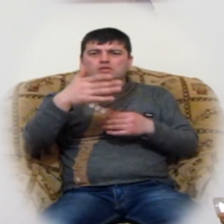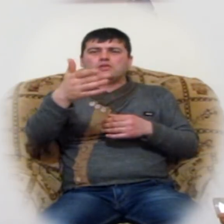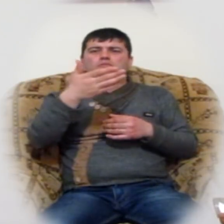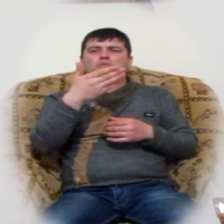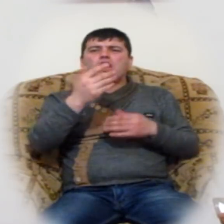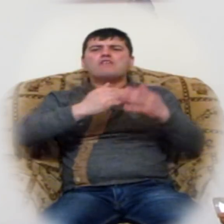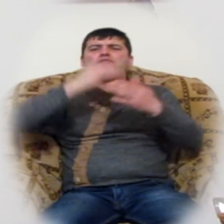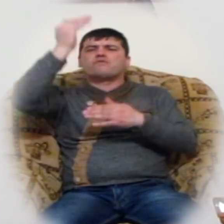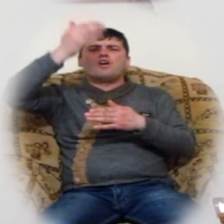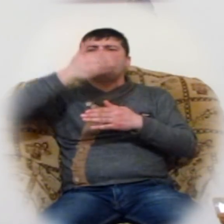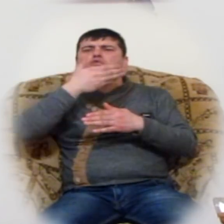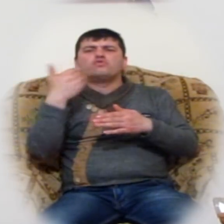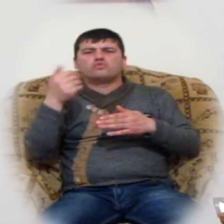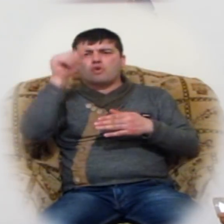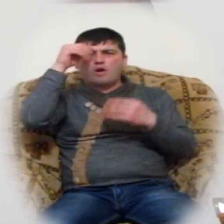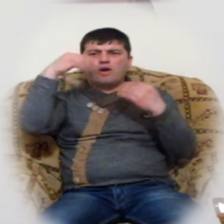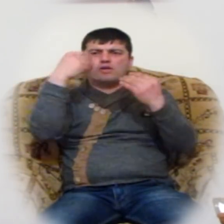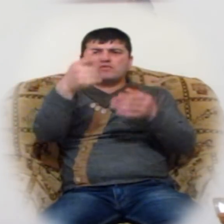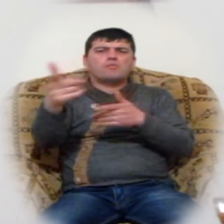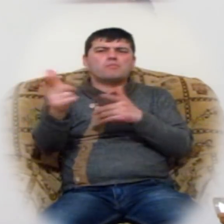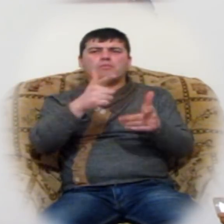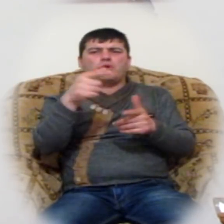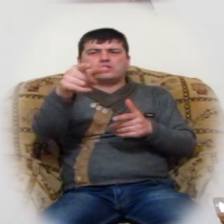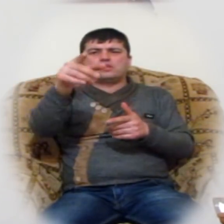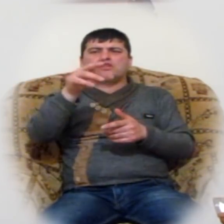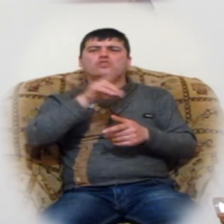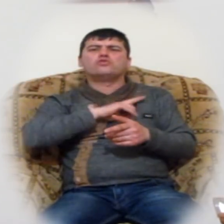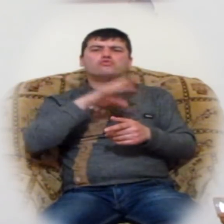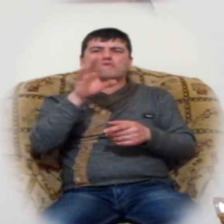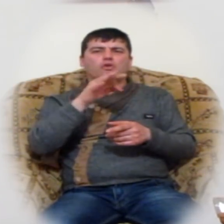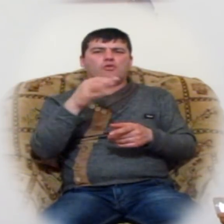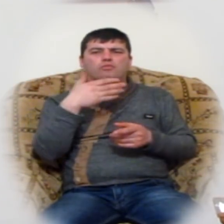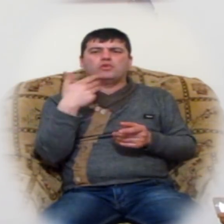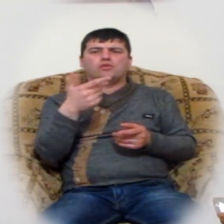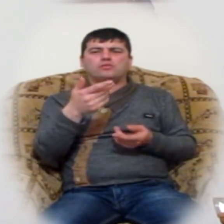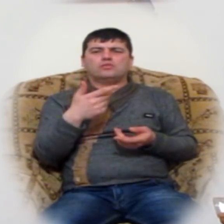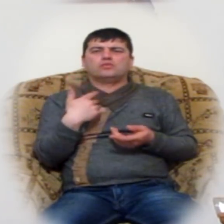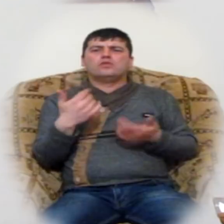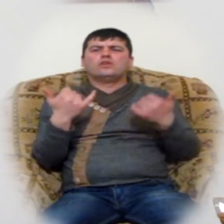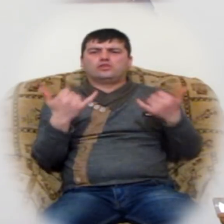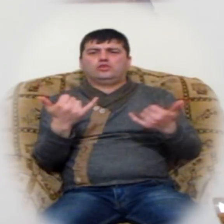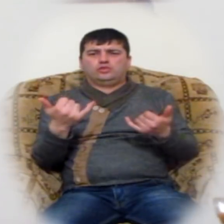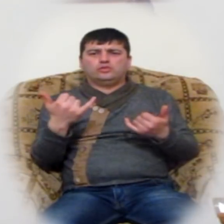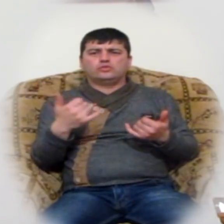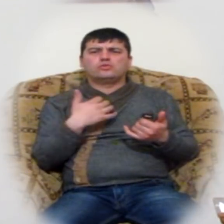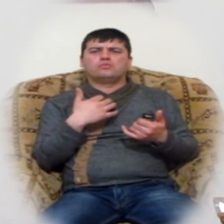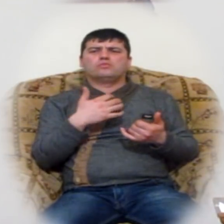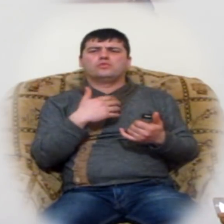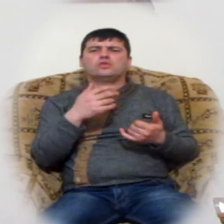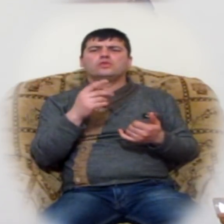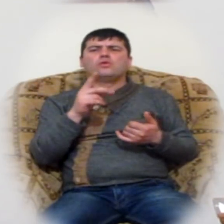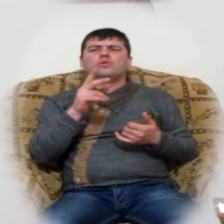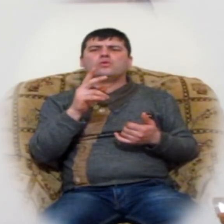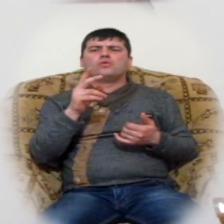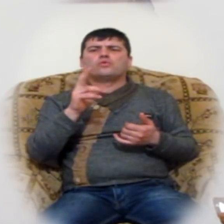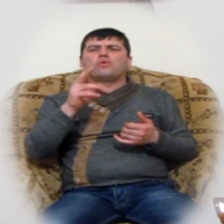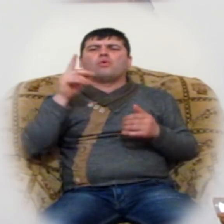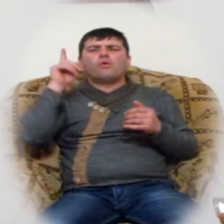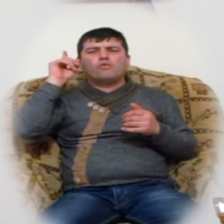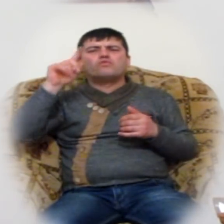երը, որոք աստված պատրաստել է իրան սիրողների համար, էս որ մեզանից, ովքեն ենք տեղյակ են բաների